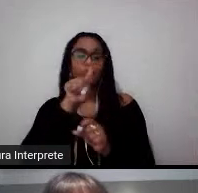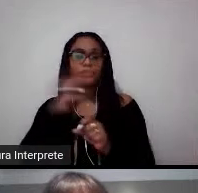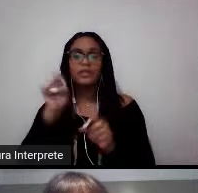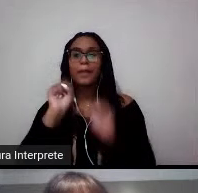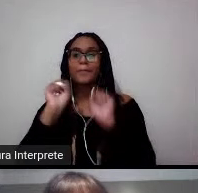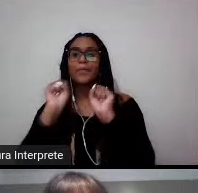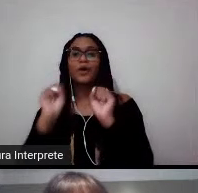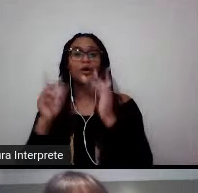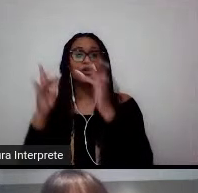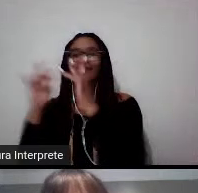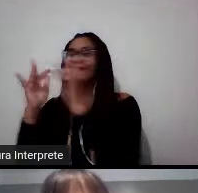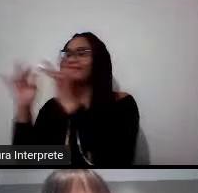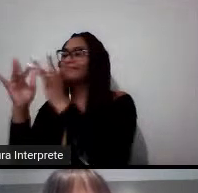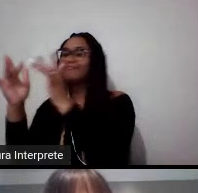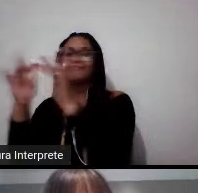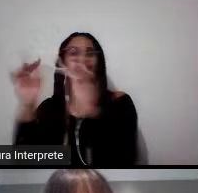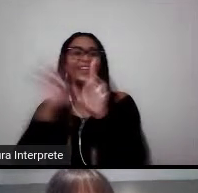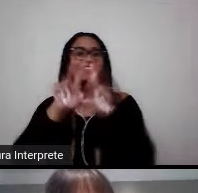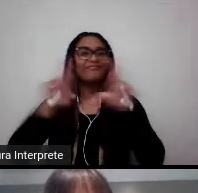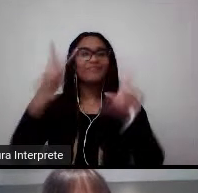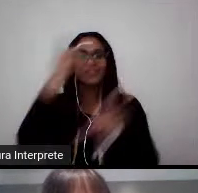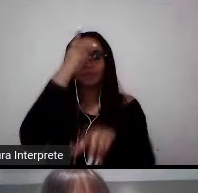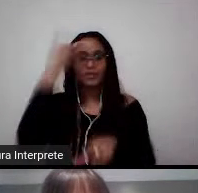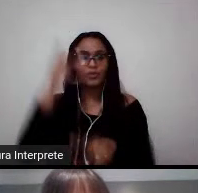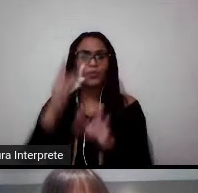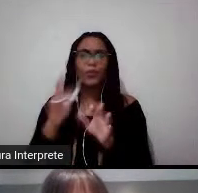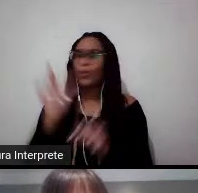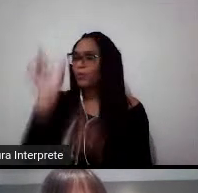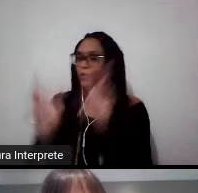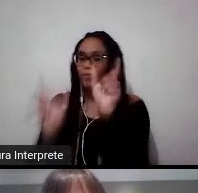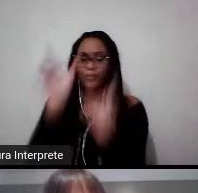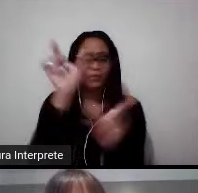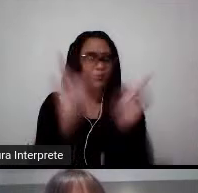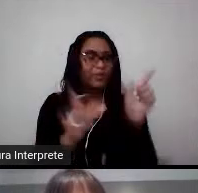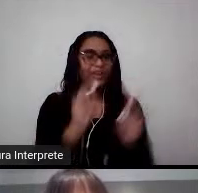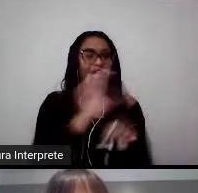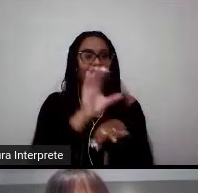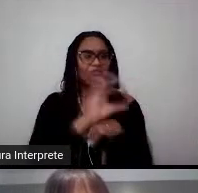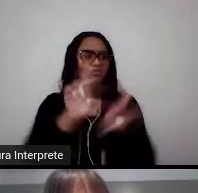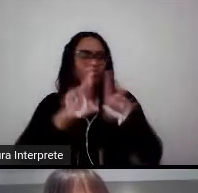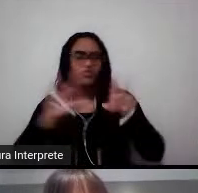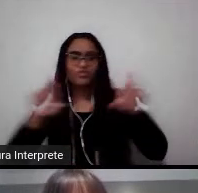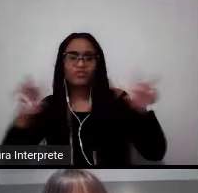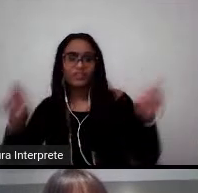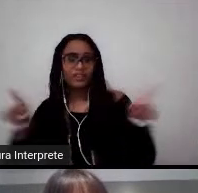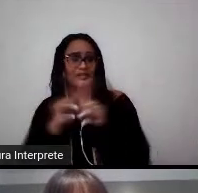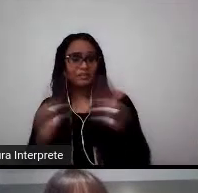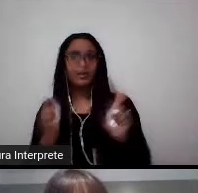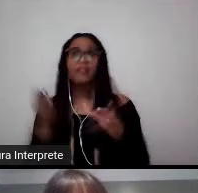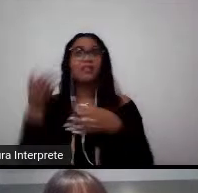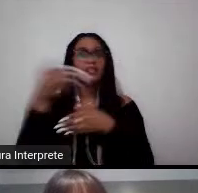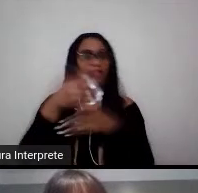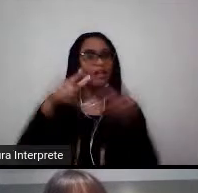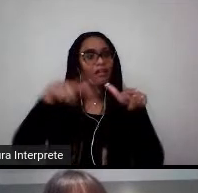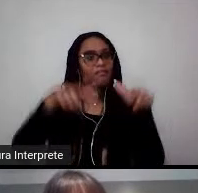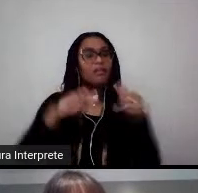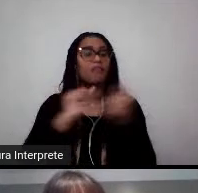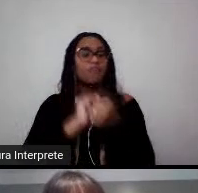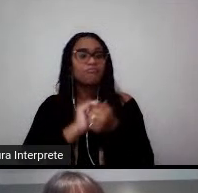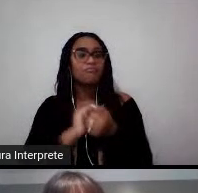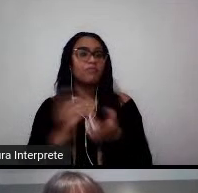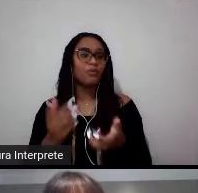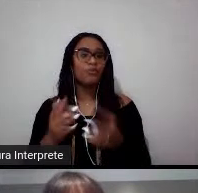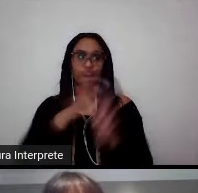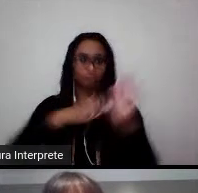estudam cursos parecidos com você, ou com outras pessoas, pessoas que estudam coisas diferentes, mas que estão na mesma universidade, que estão na mesma